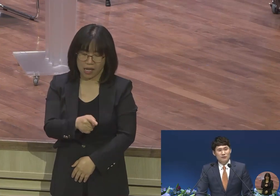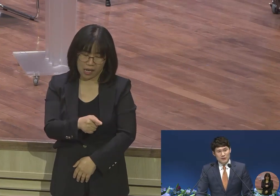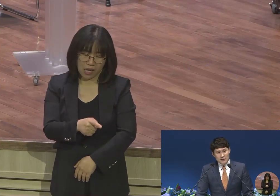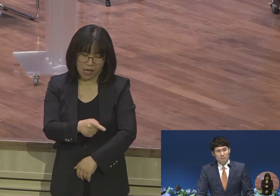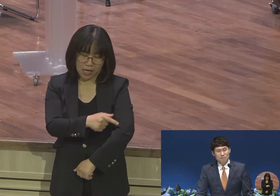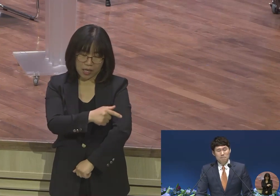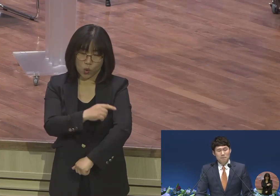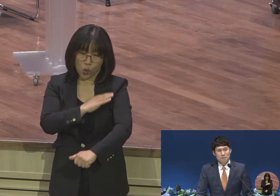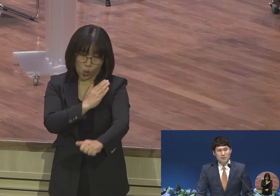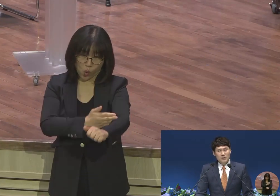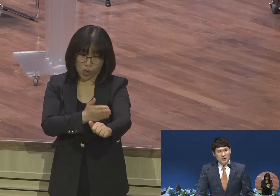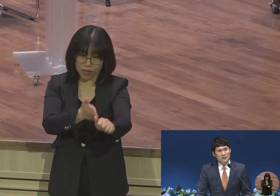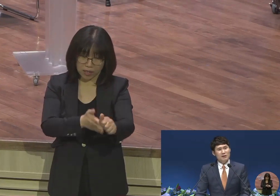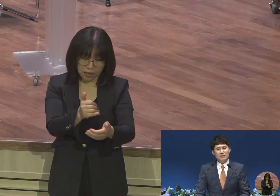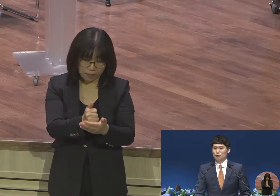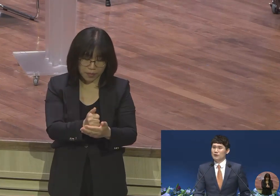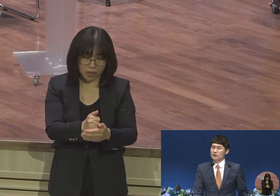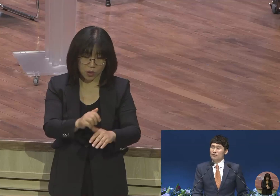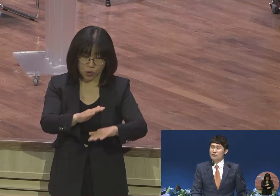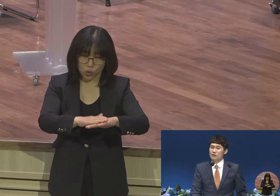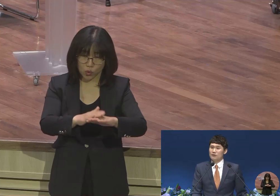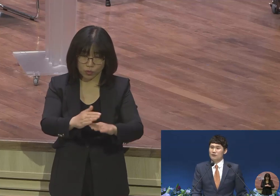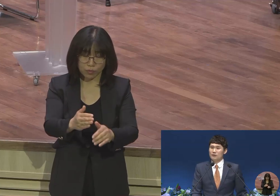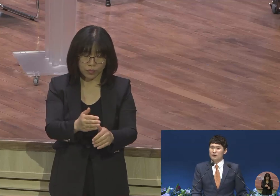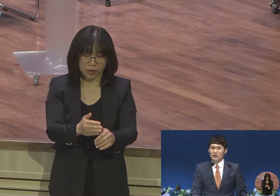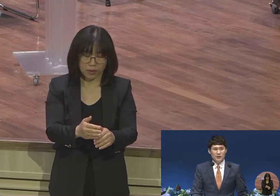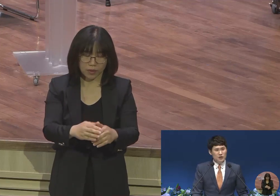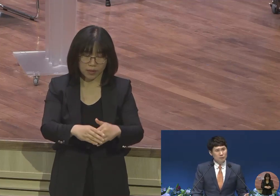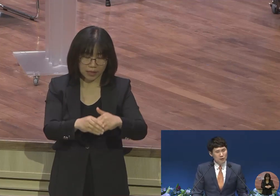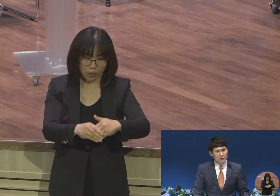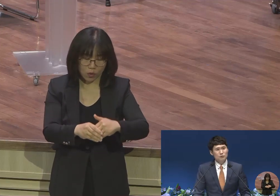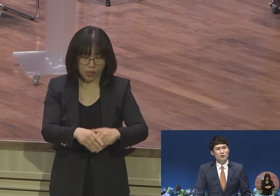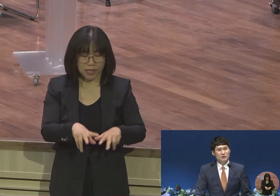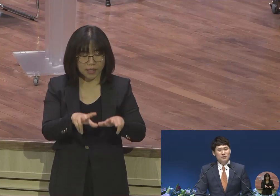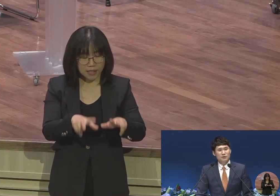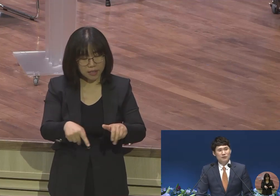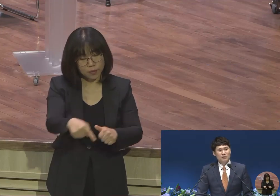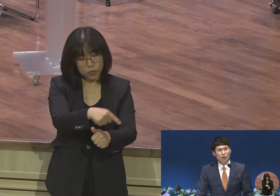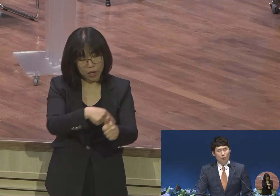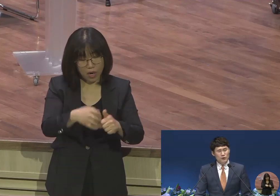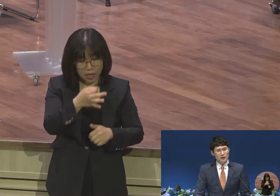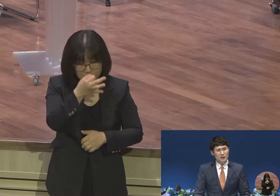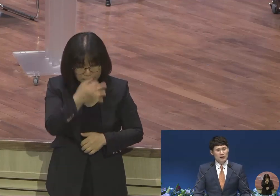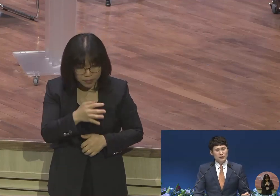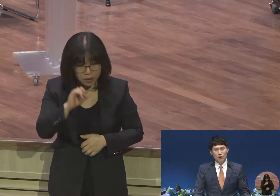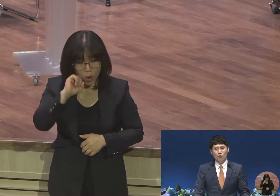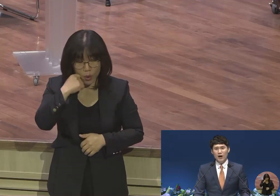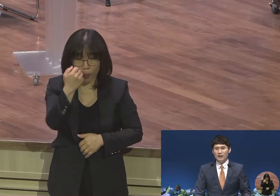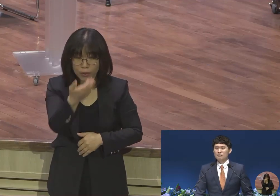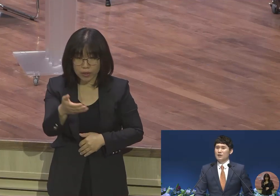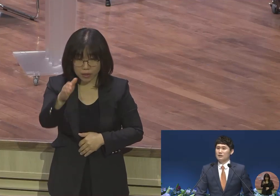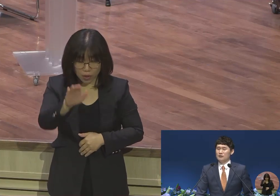군사님 이런 상황 속에서 이런 지금 형편 속에서 오직 여우와 하나님만을